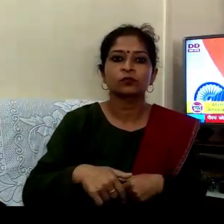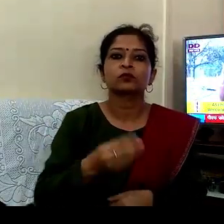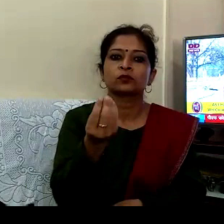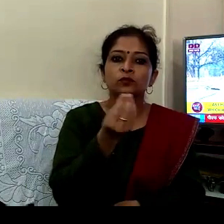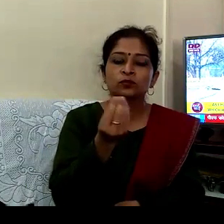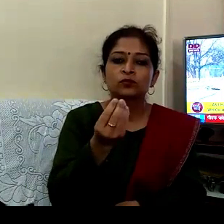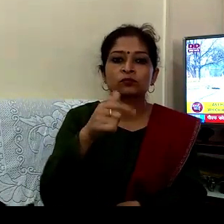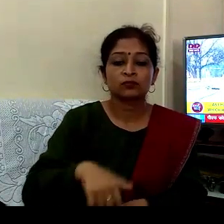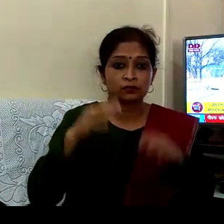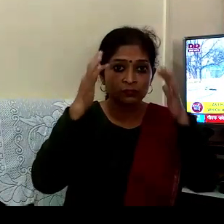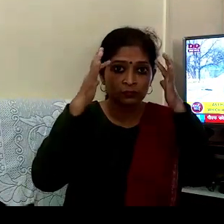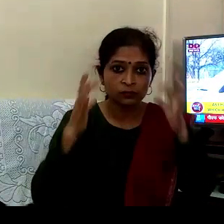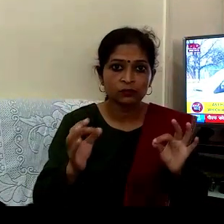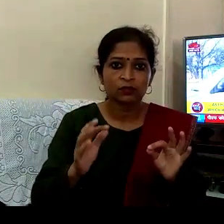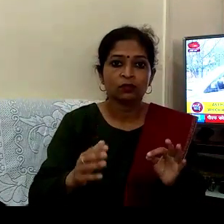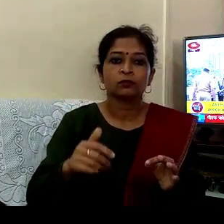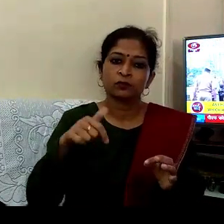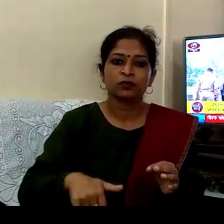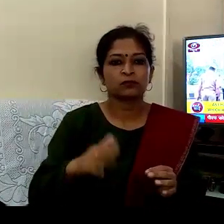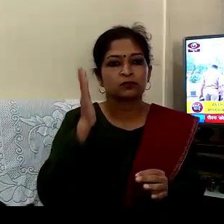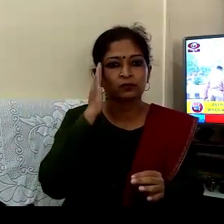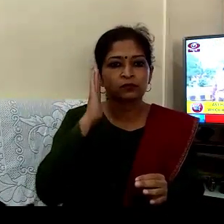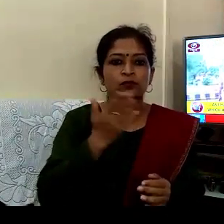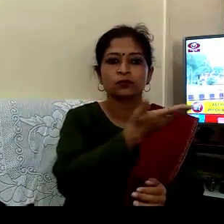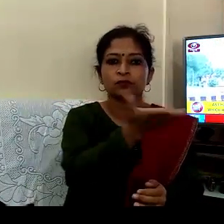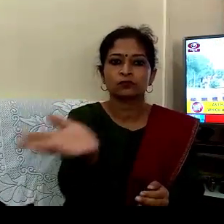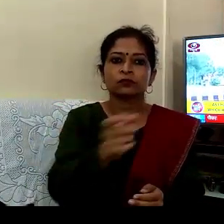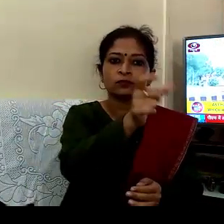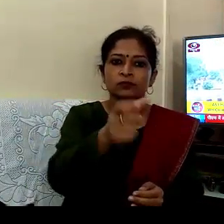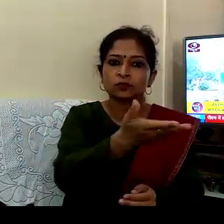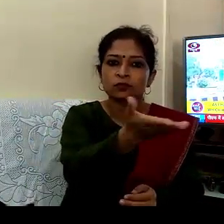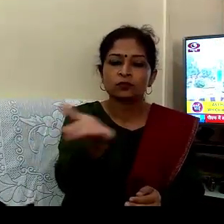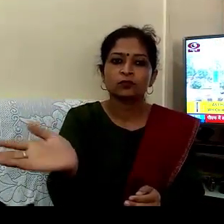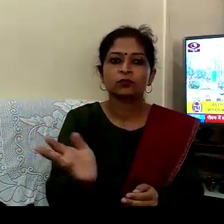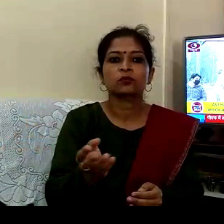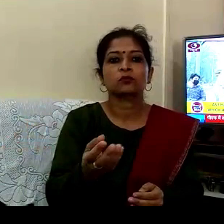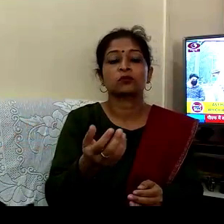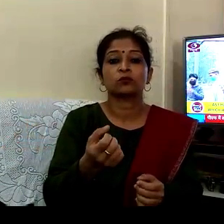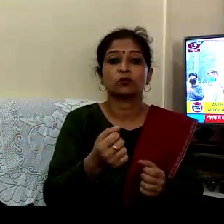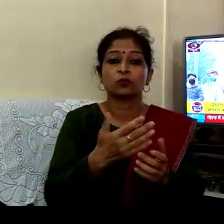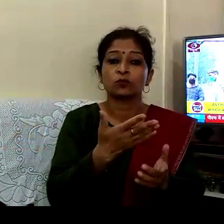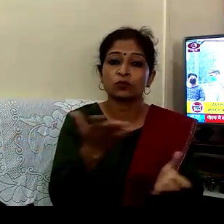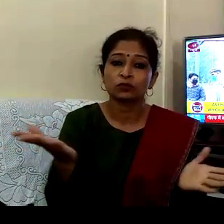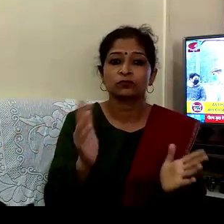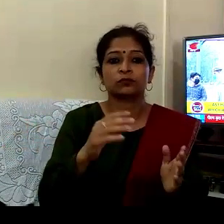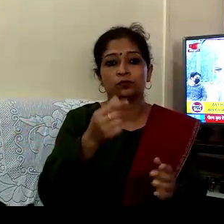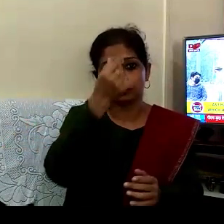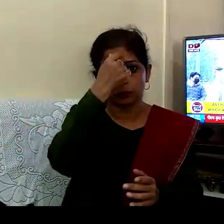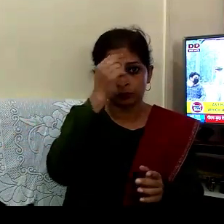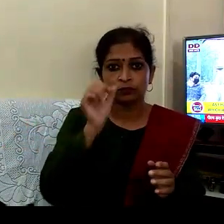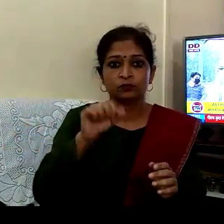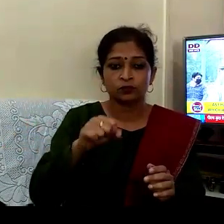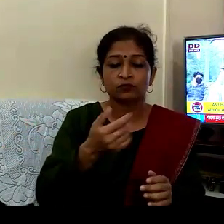پڑے ہیں جس کی وجہ سے آپ کو کئی طرح کی کٹھنائیاں اٹھانی پڑ رہی ہیں